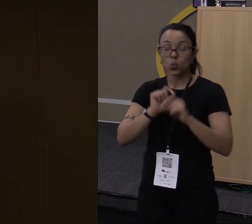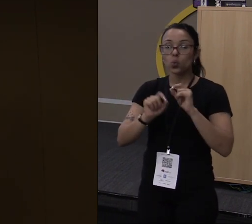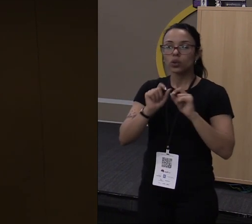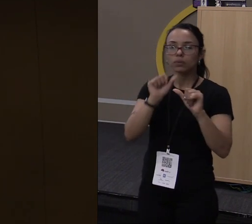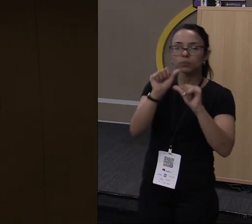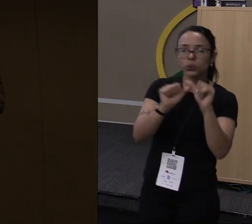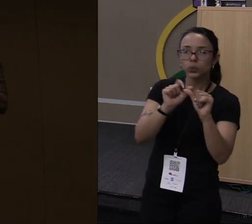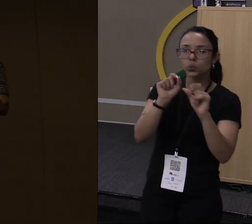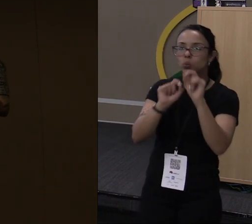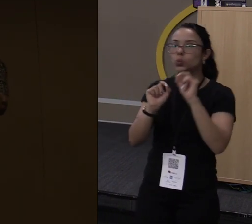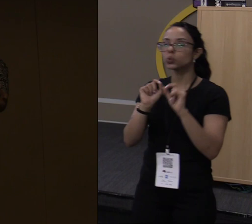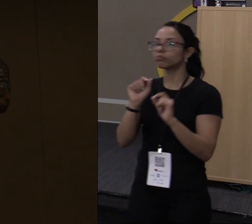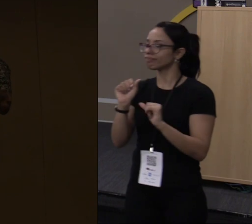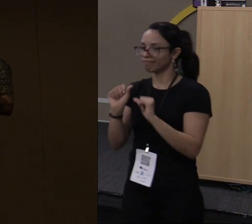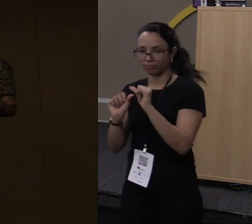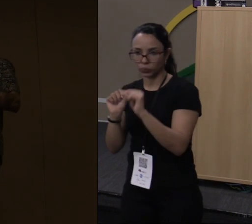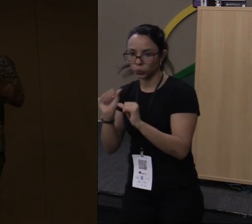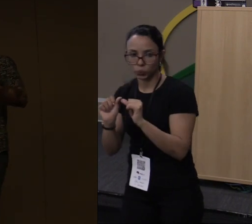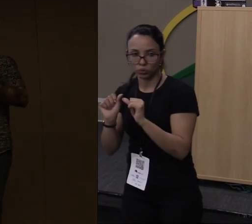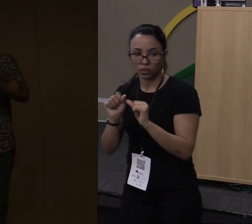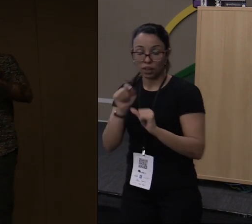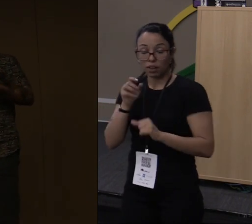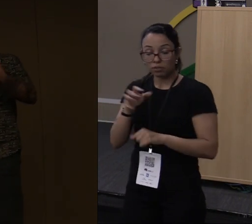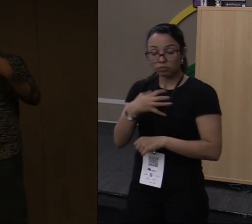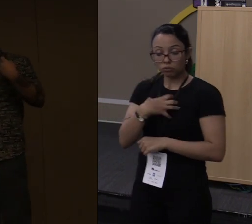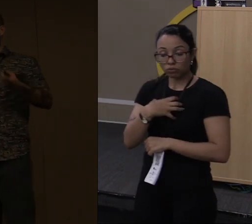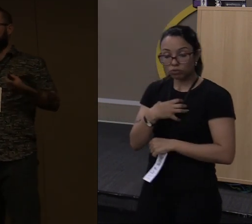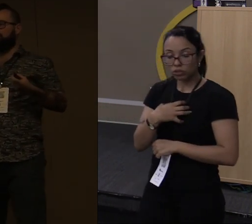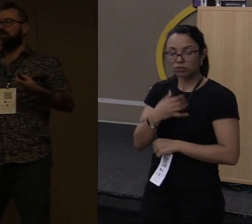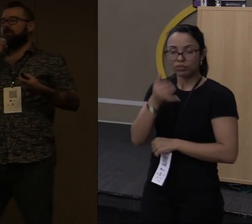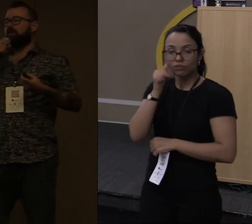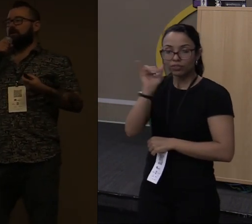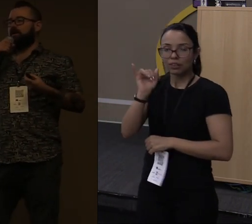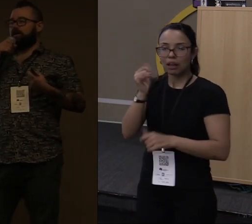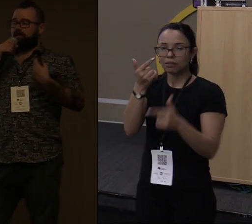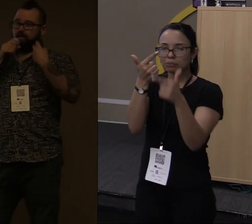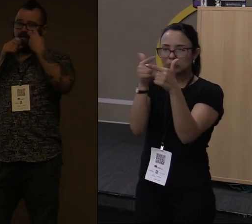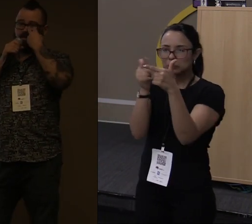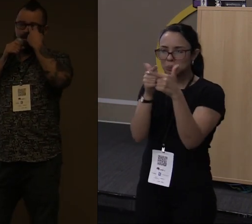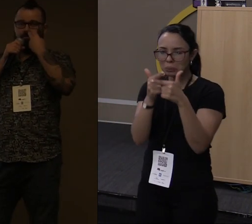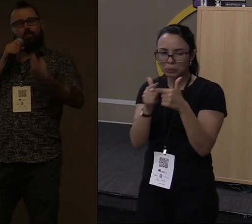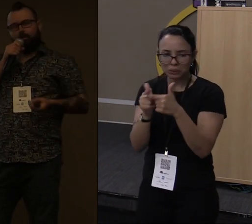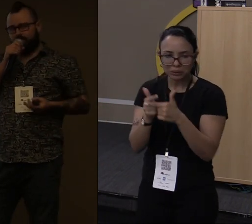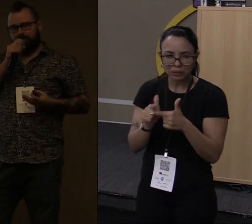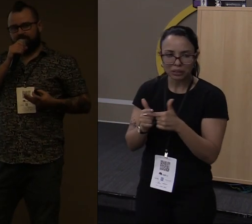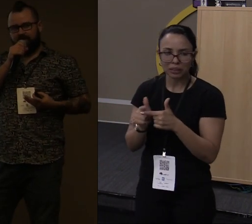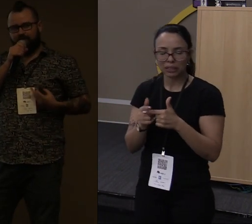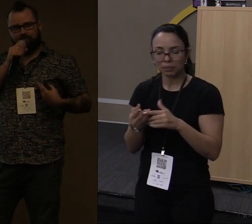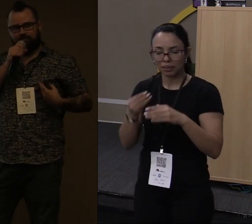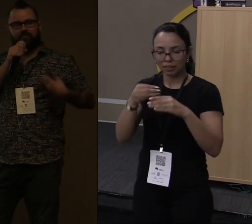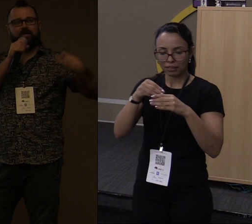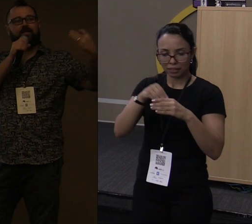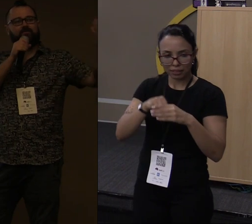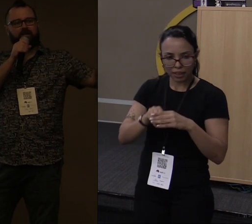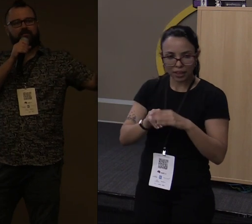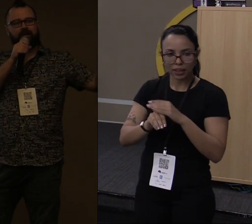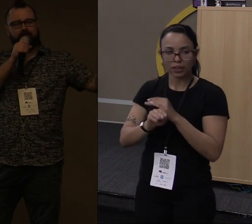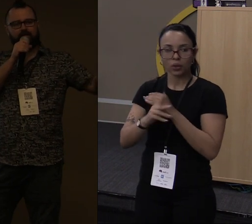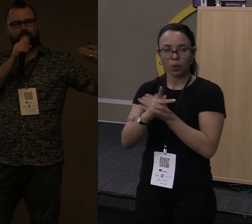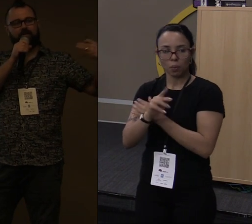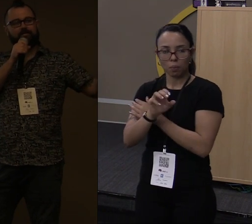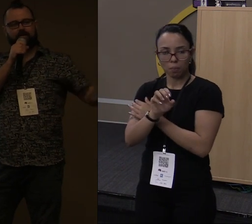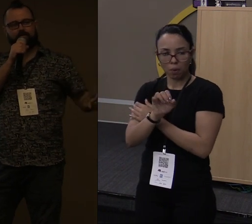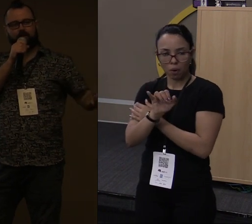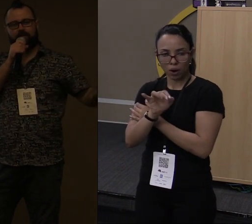Então isso aqui é um jeito de você evitar todos aqueles problemas de no-point reception que você pegaria só em